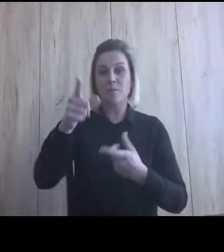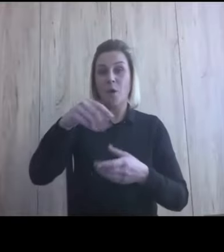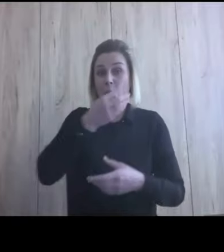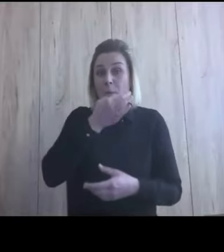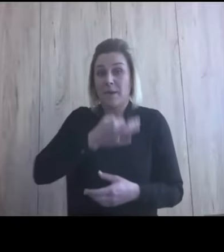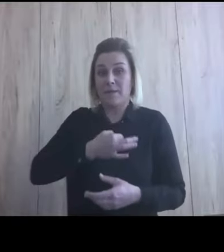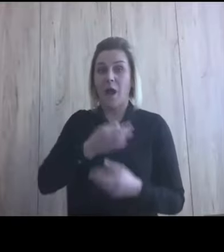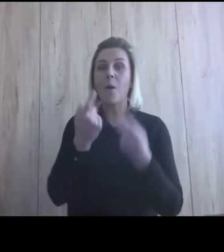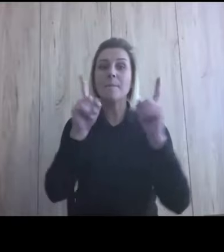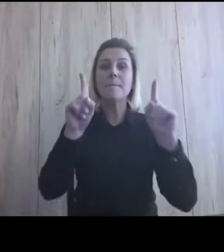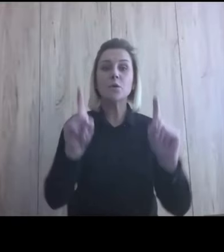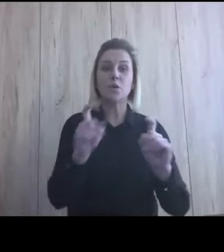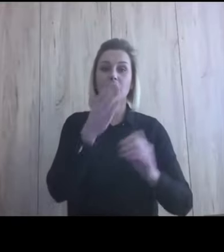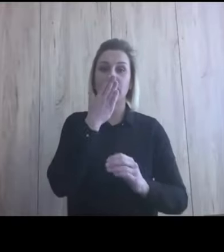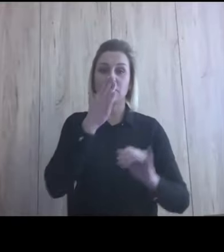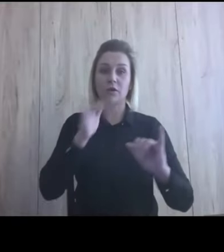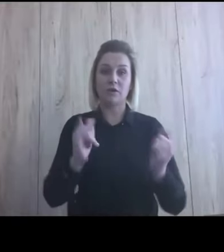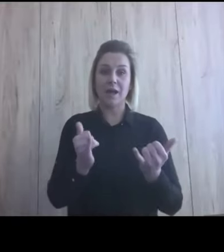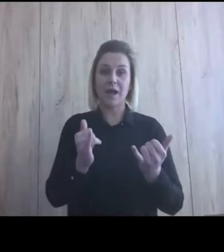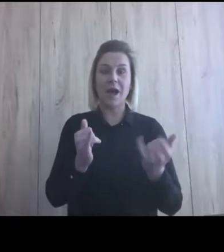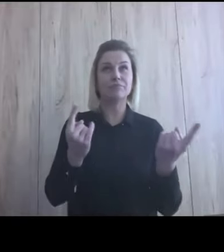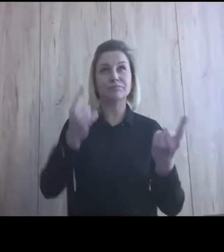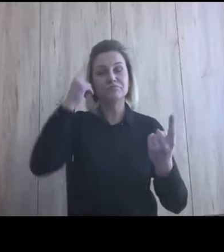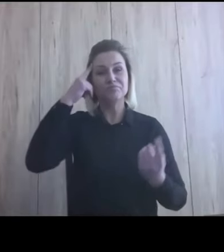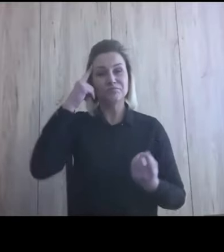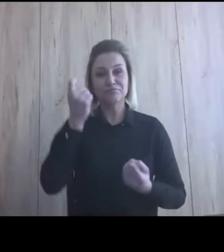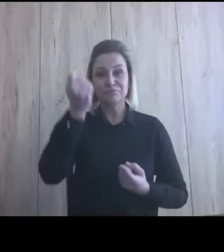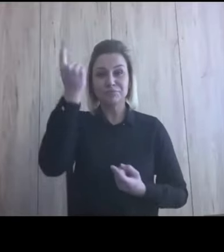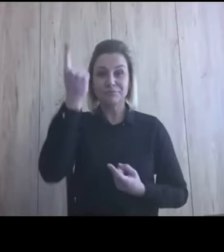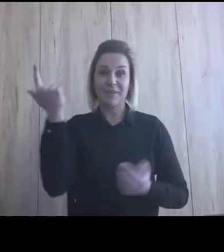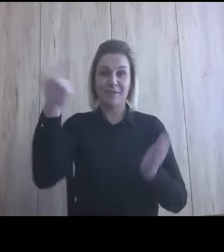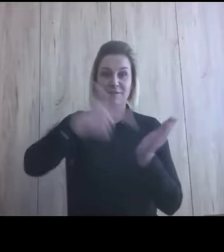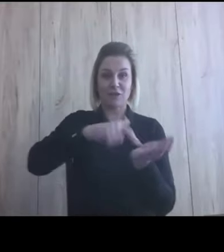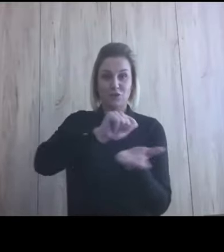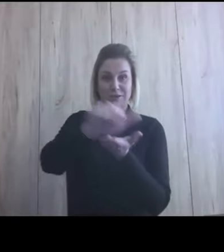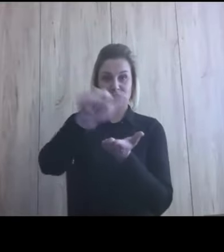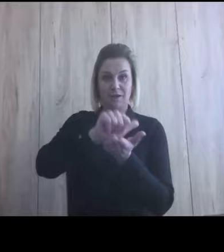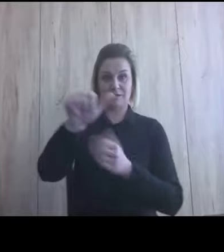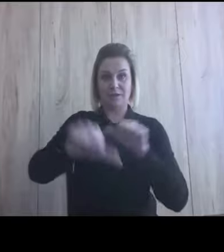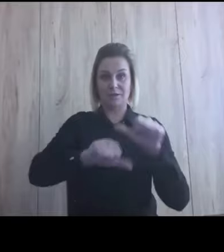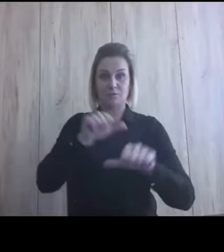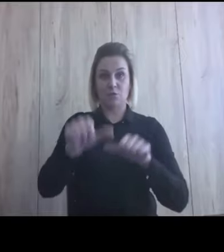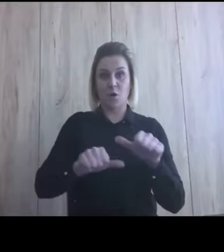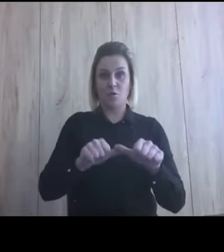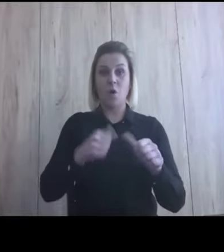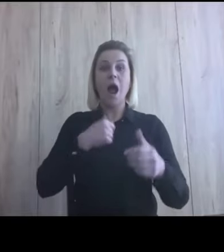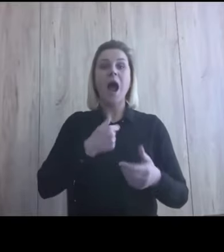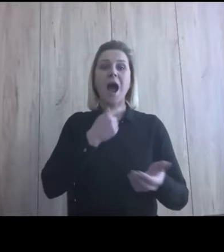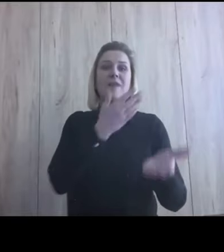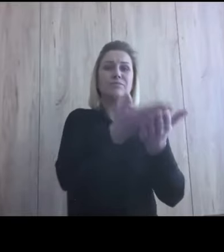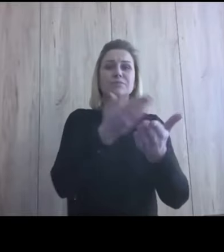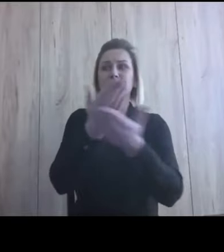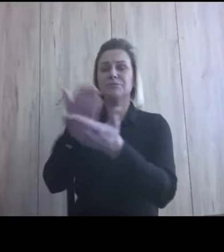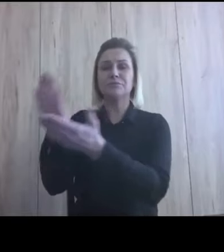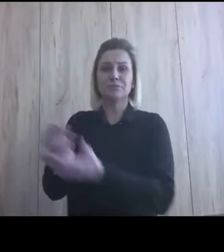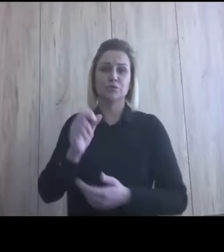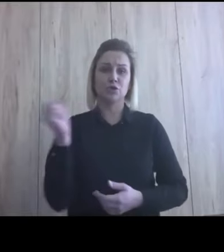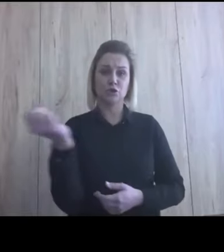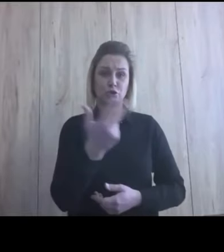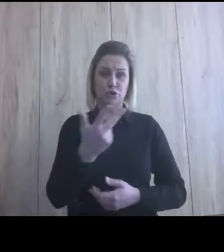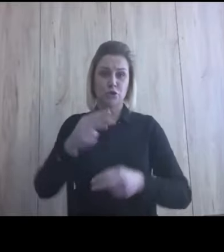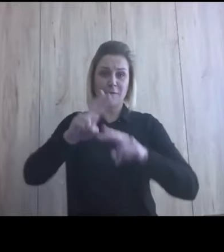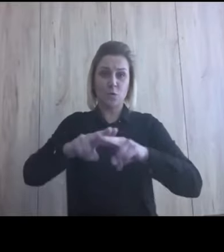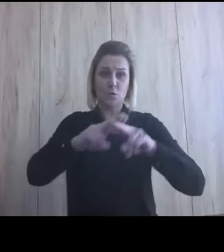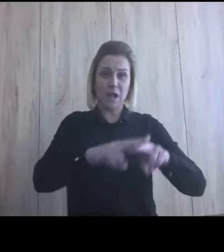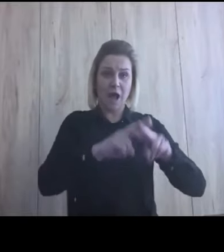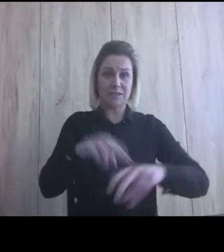początki, zrodził mi się w 2011 roku. Ja wtedy złożyłem do trzech fundacji projekt i żadna